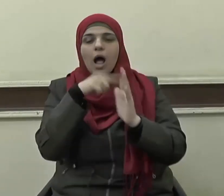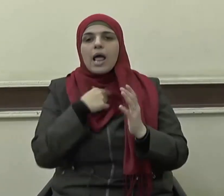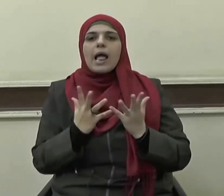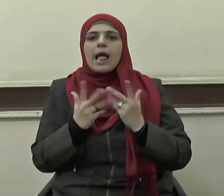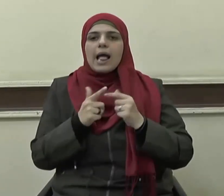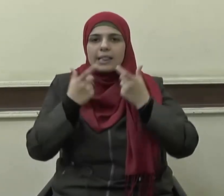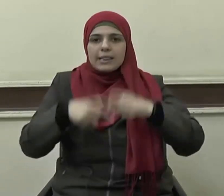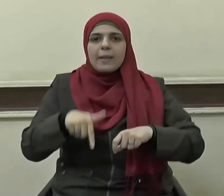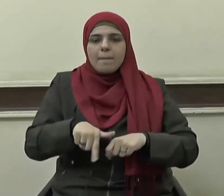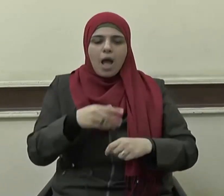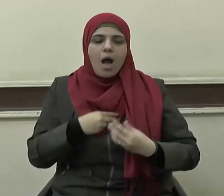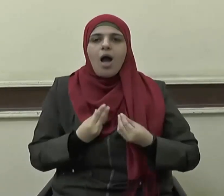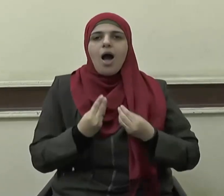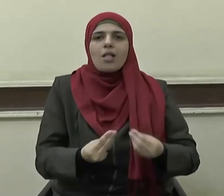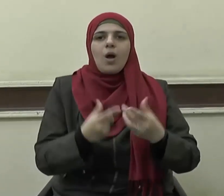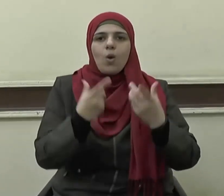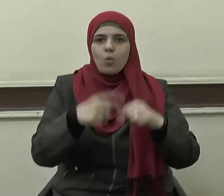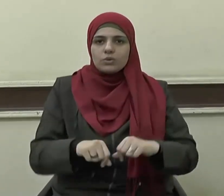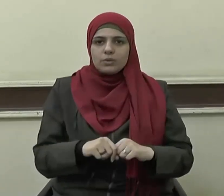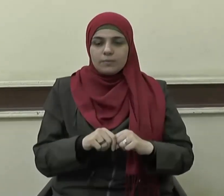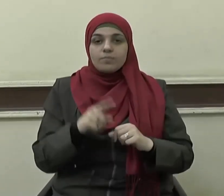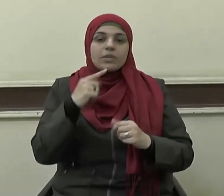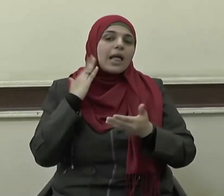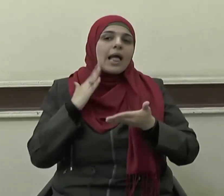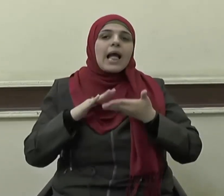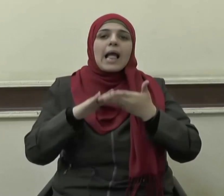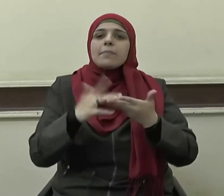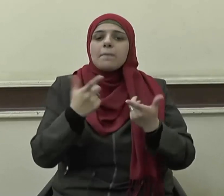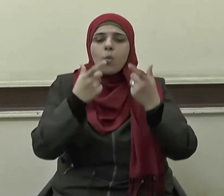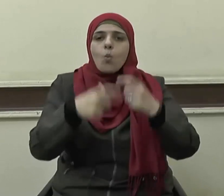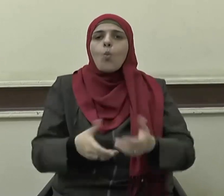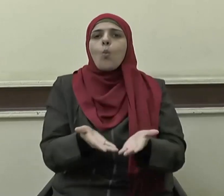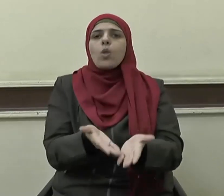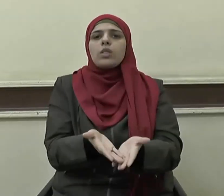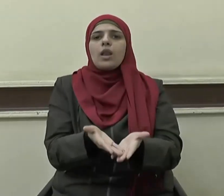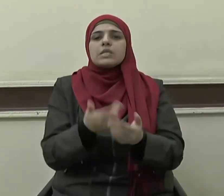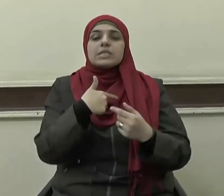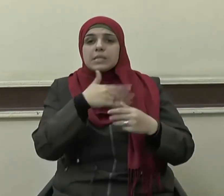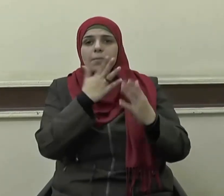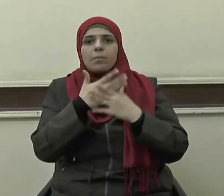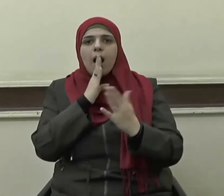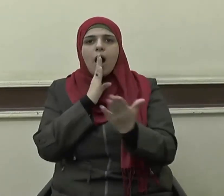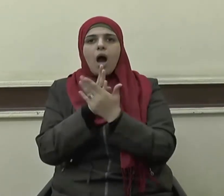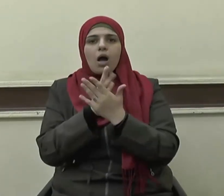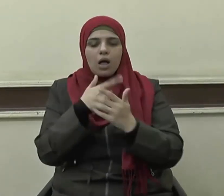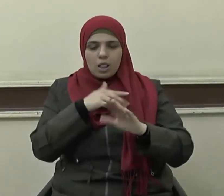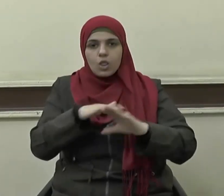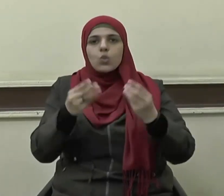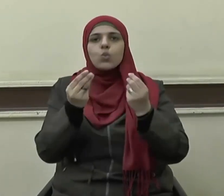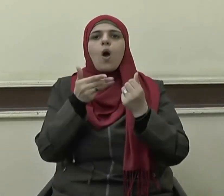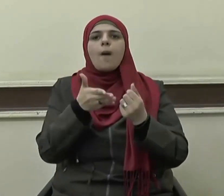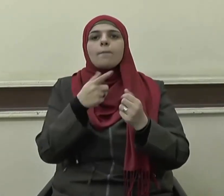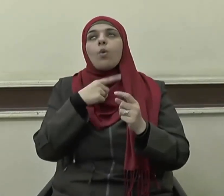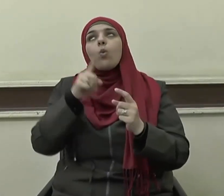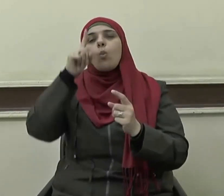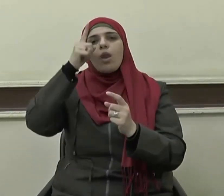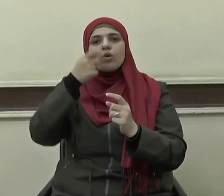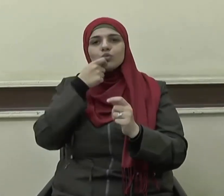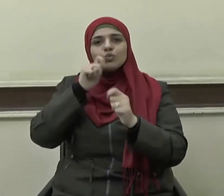والعطاء خدمة لهذا الوطن ودفاعا عن طرابه ولله در شوقي حين